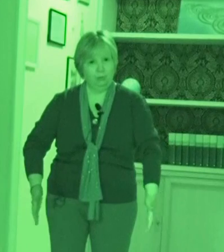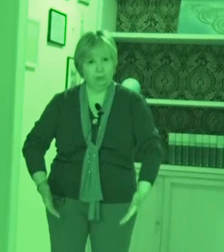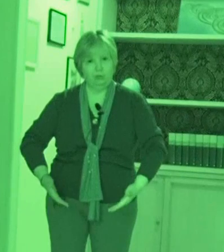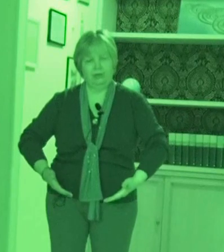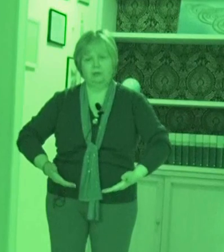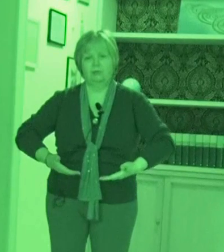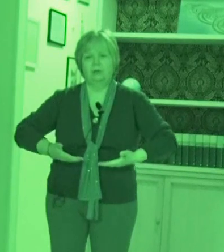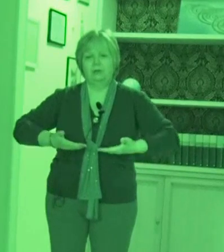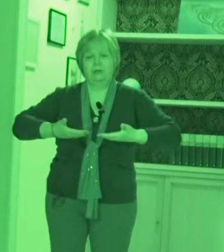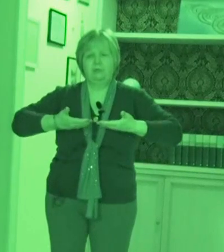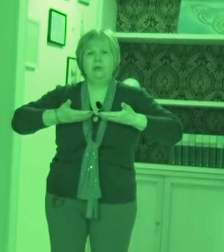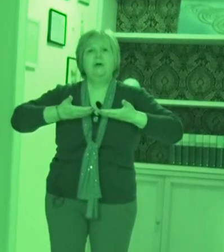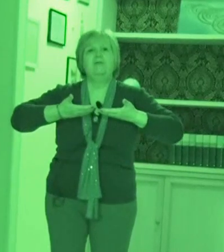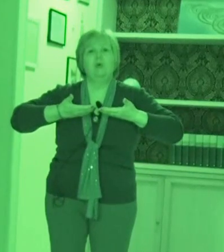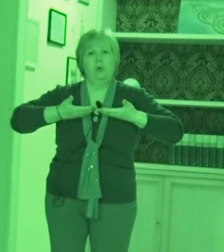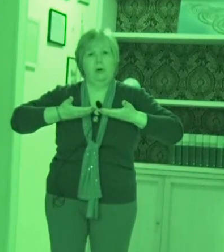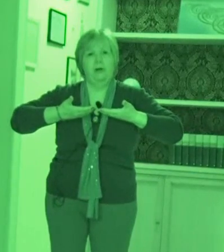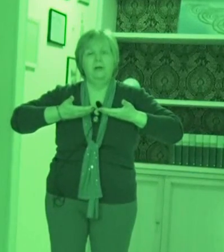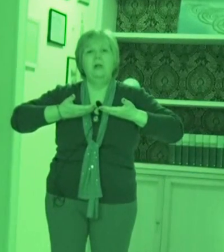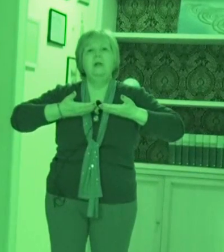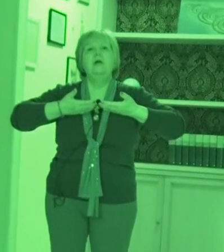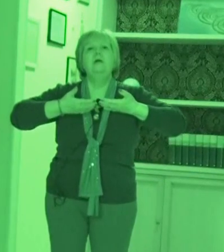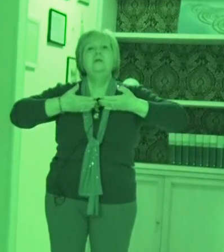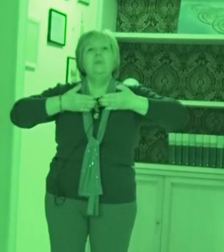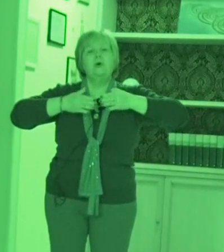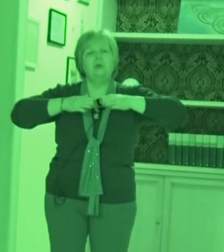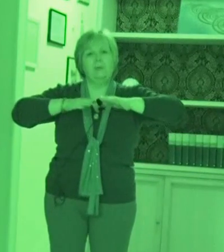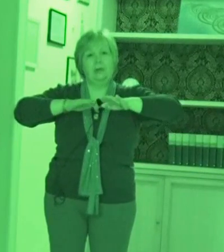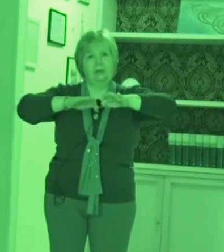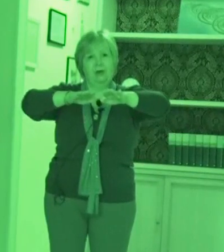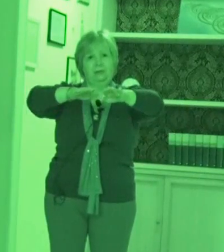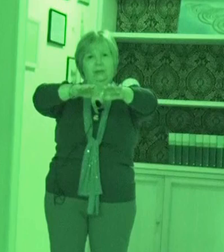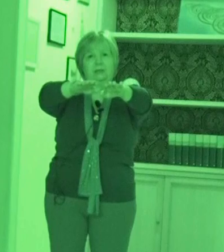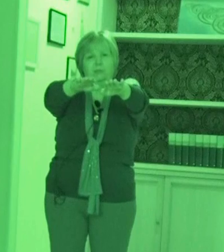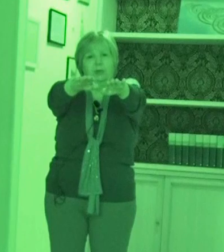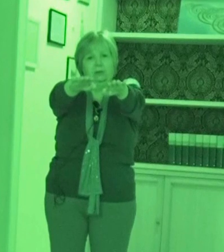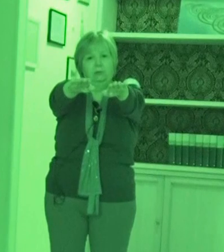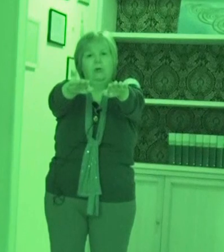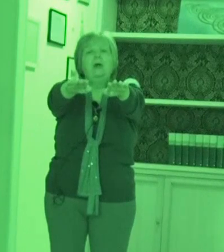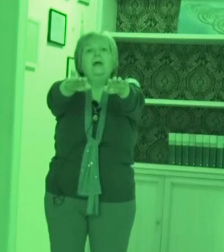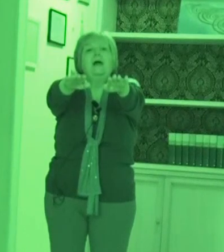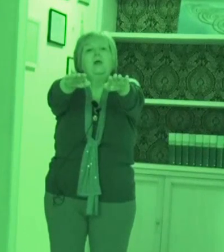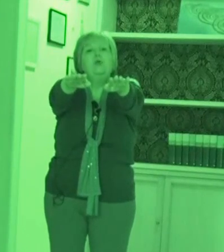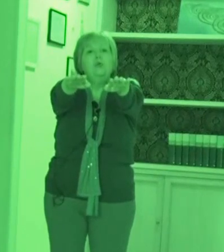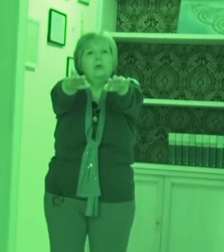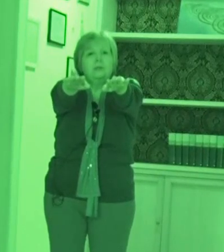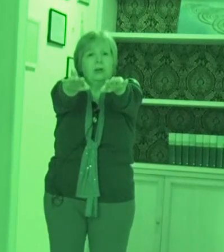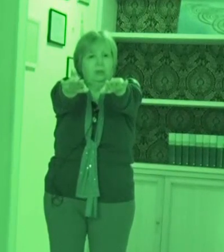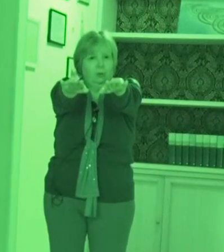questo gesto. Inspiro arrivo al cuore, porto le mani in avanti, espirando e allungo e streccio le